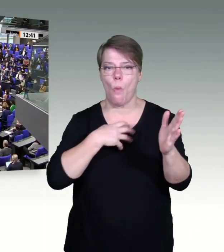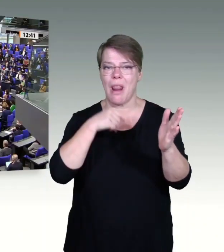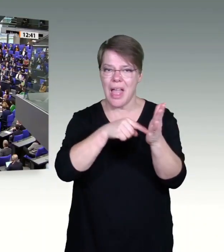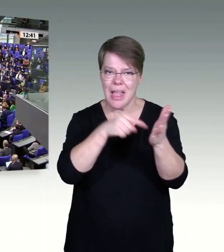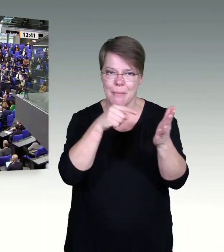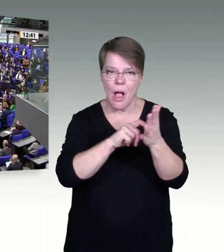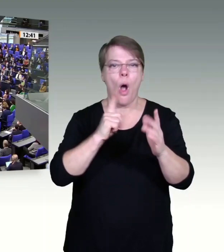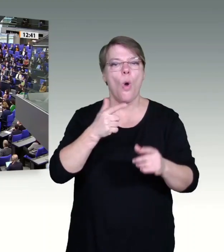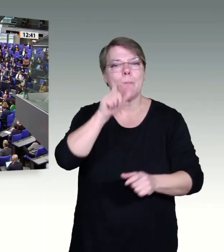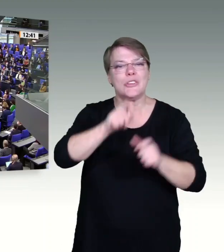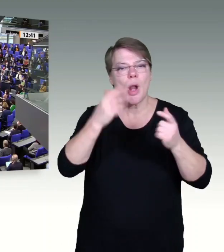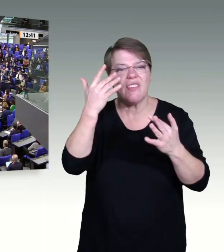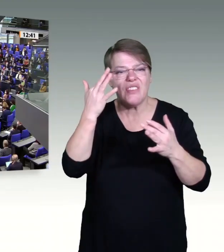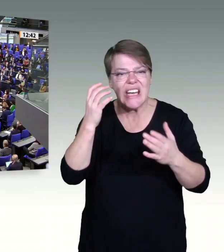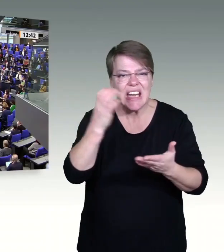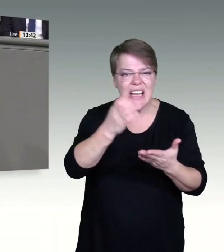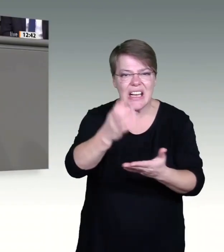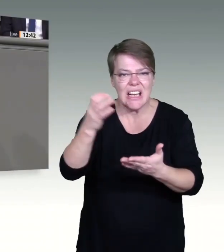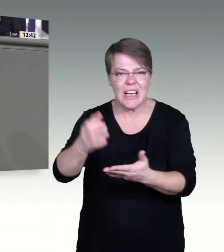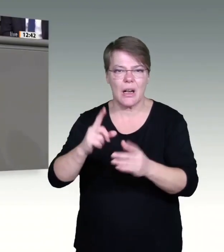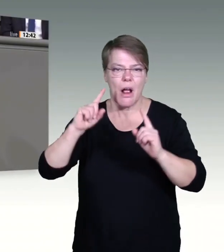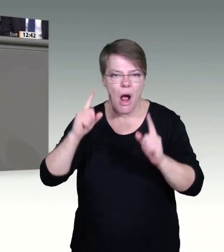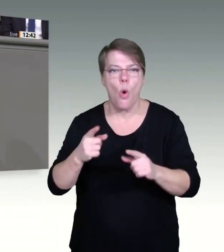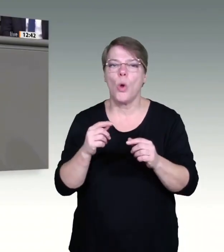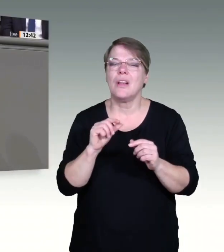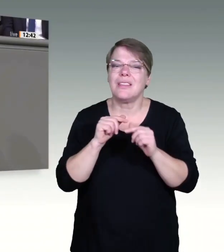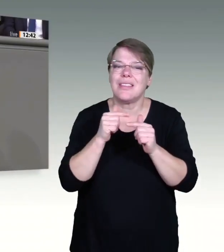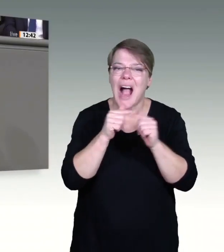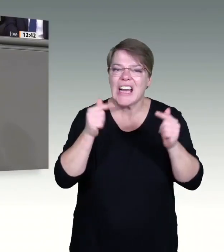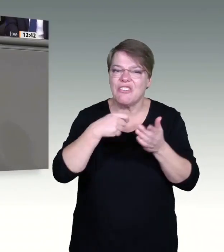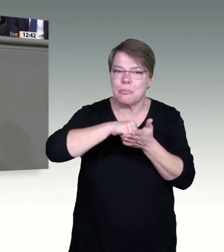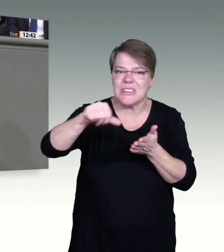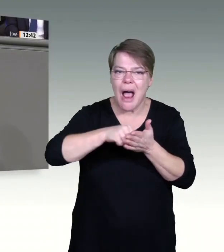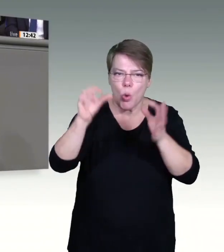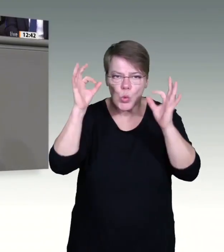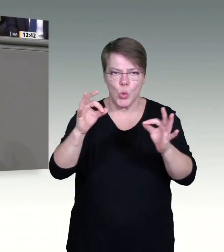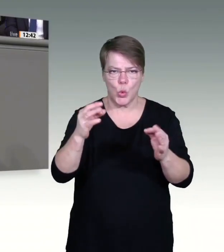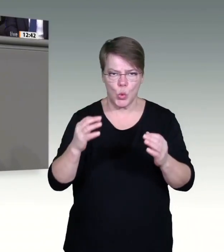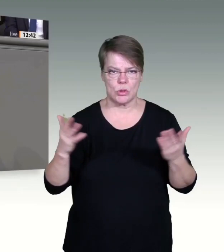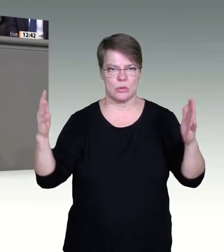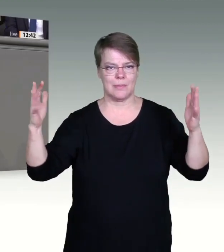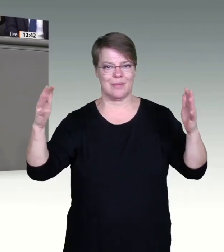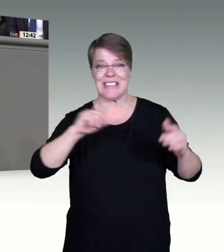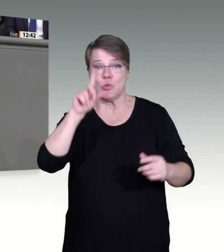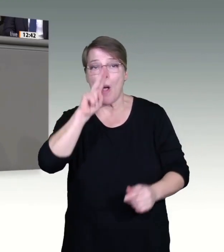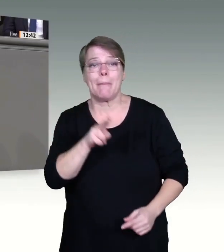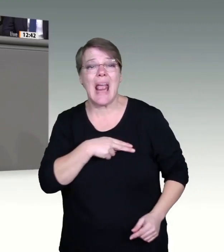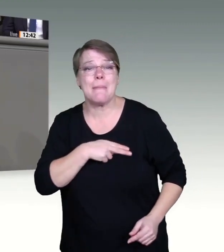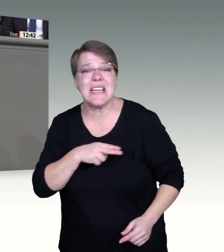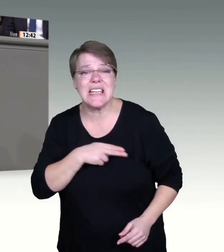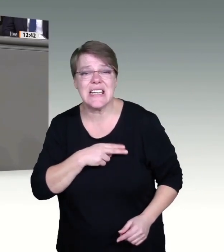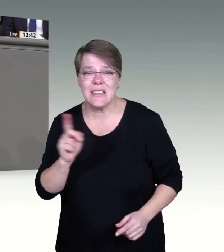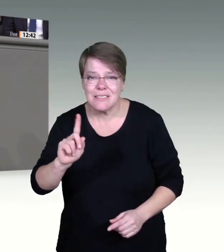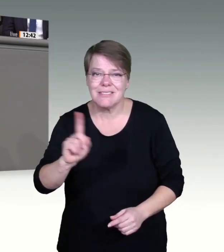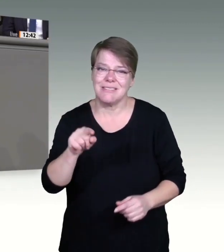dass 70-, 80-Jährige in der Kälte stundenlang in der Schlange stehen müssen, um sich boostern zu lassen. Und es kann doch nicht sein, dass Hausärzte